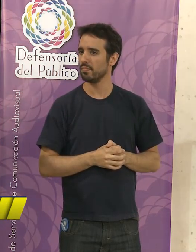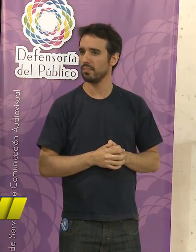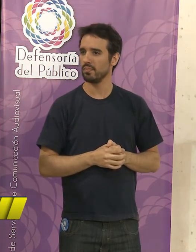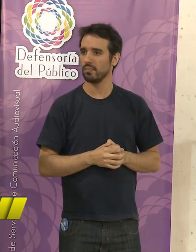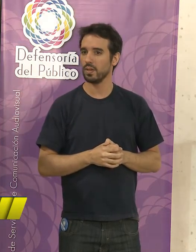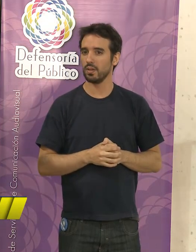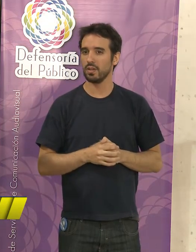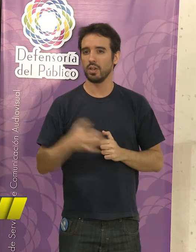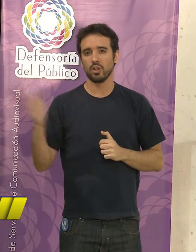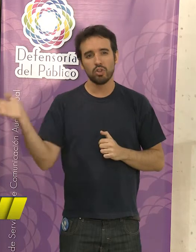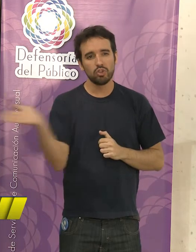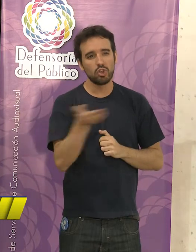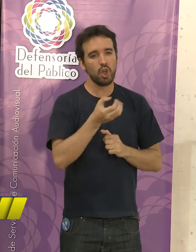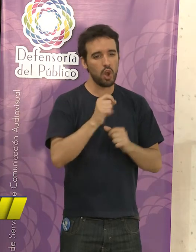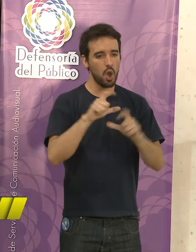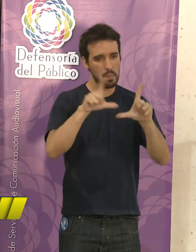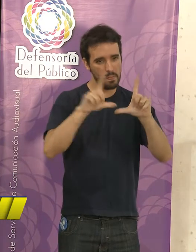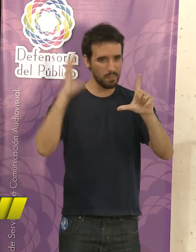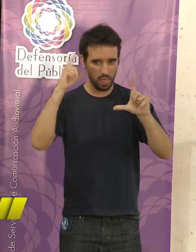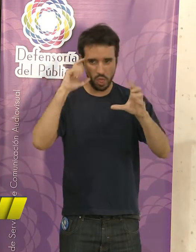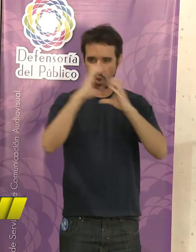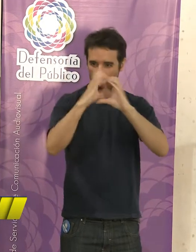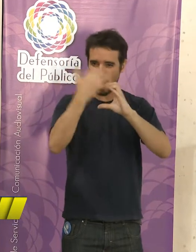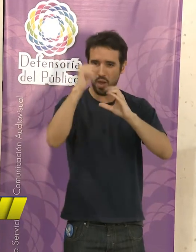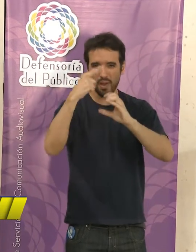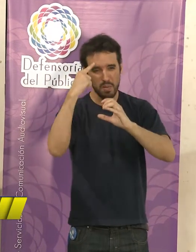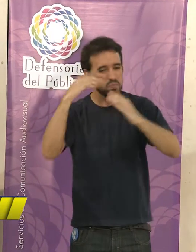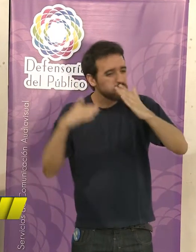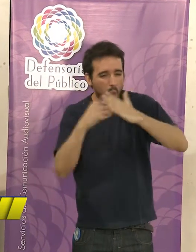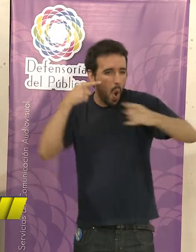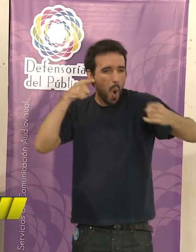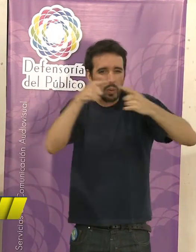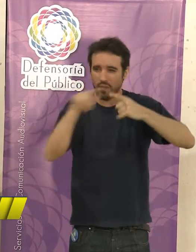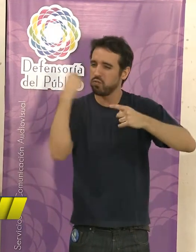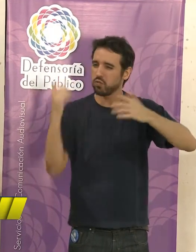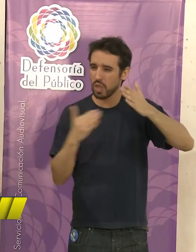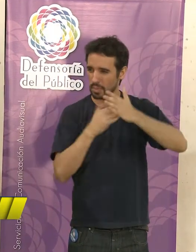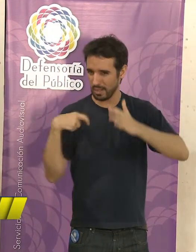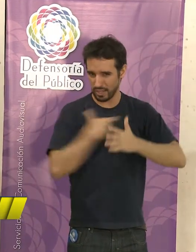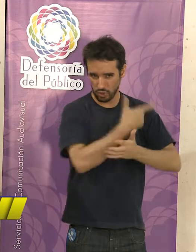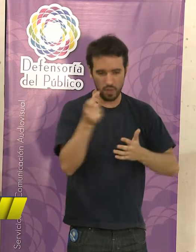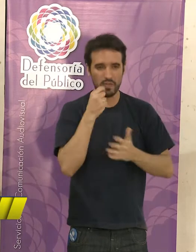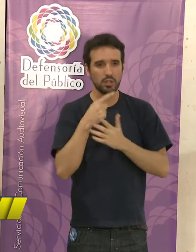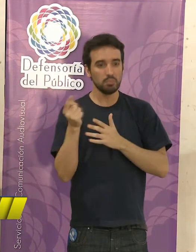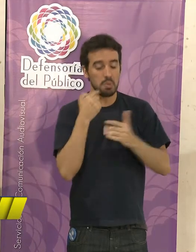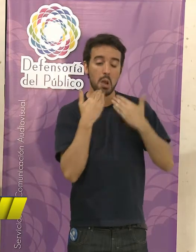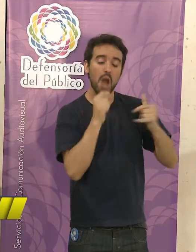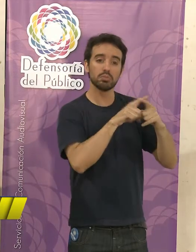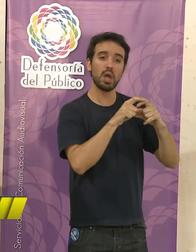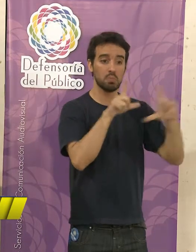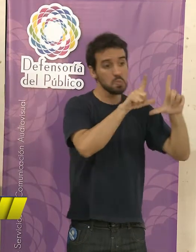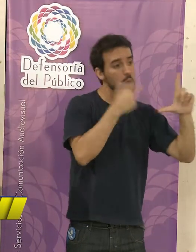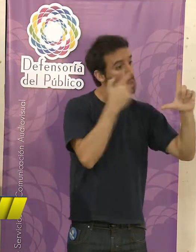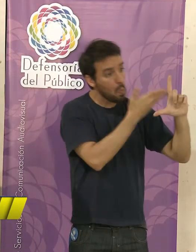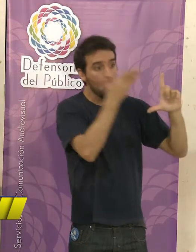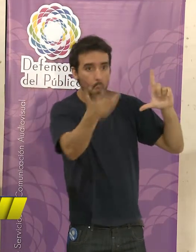Todos los medios de comunicación cumplen con una misión fundamental para la sociedad. Por medio de estos tenemos conocimiento de los hechos, ya que lo que ellos